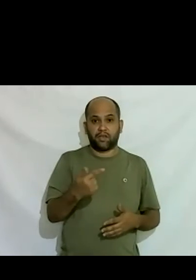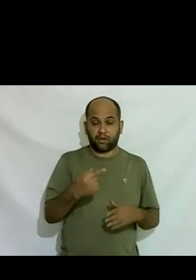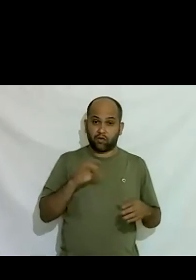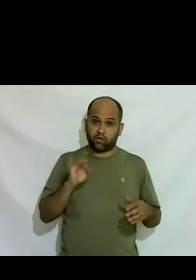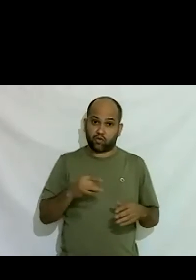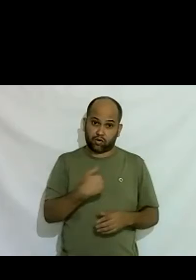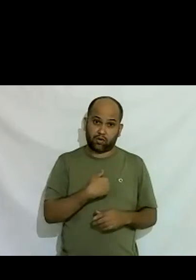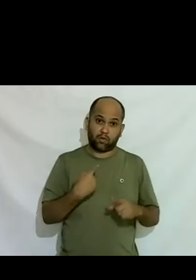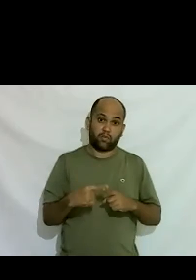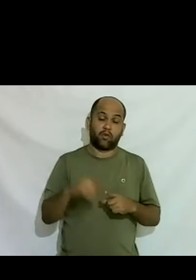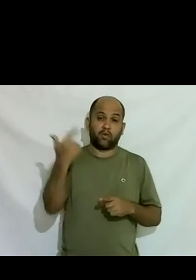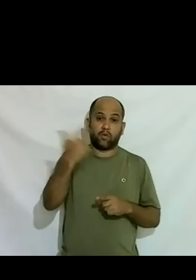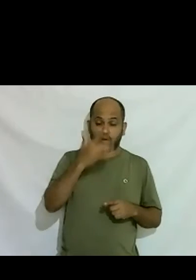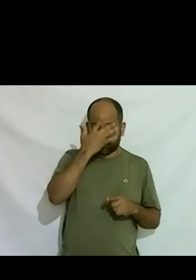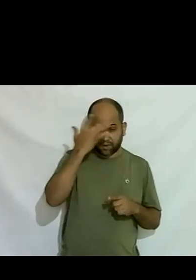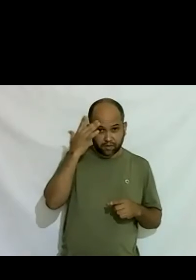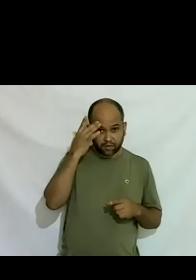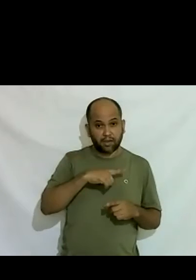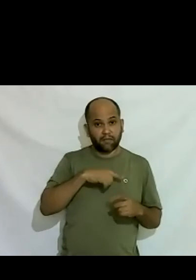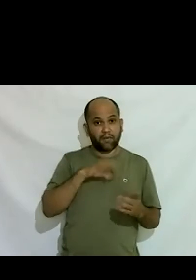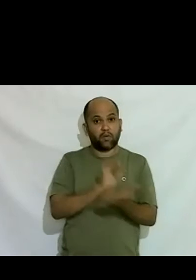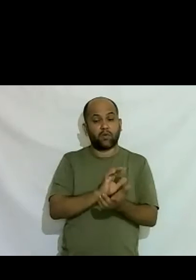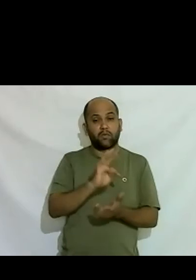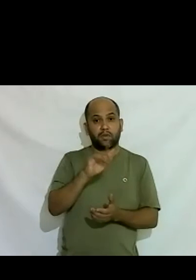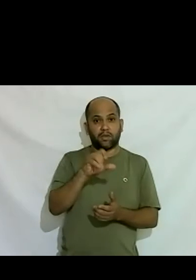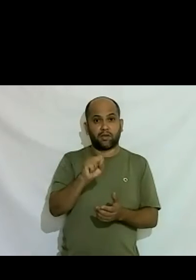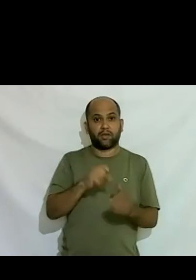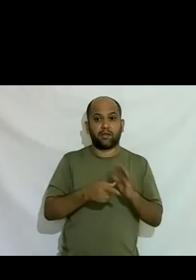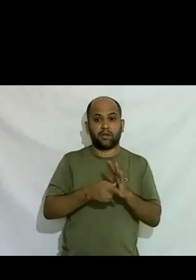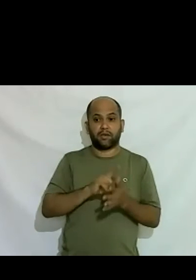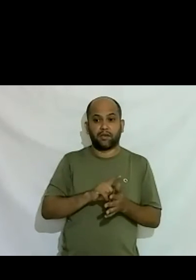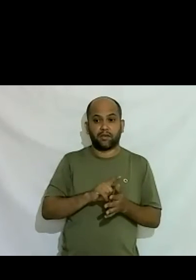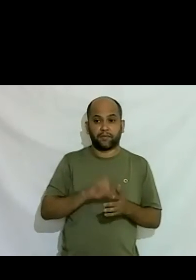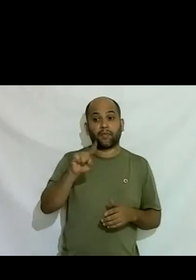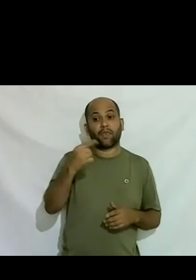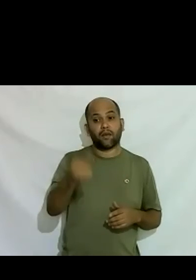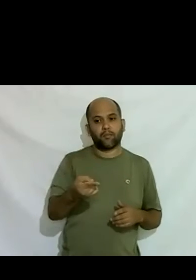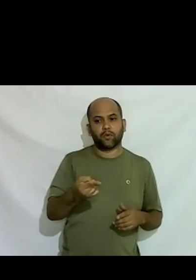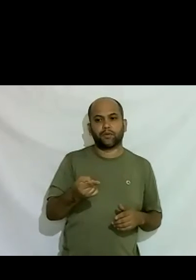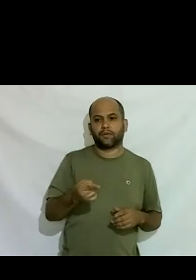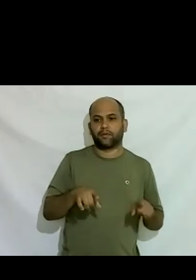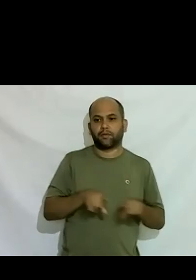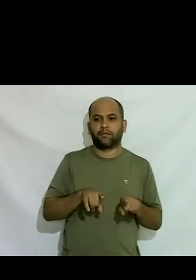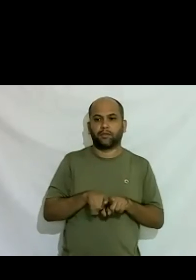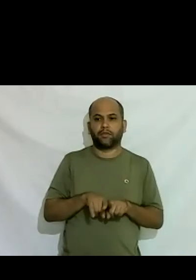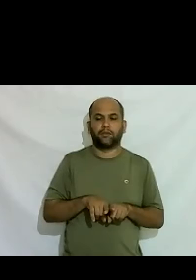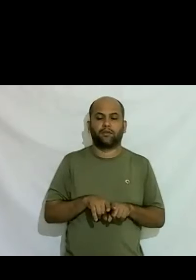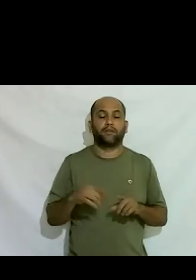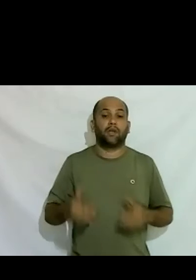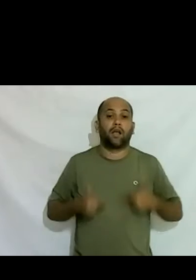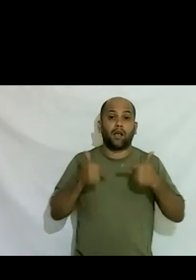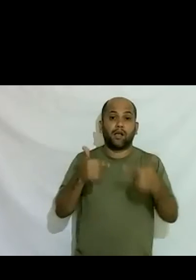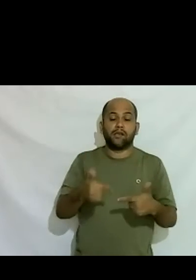pessoas que estavam no grupo do Transempregos no início depois acabaram não atuavam